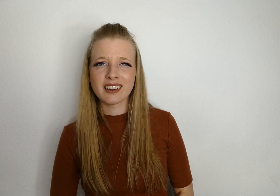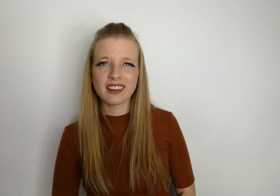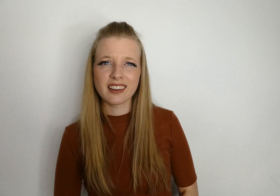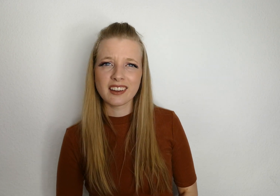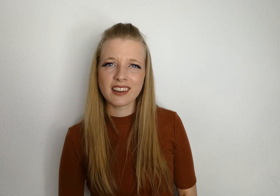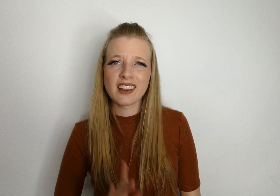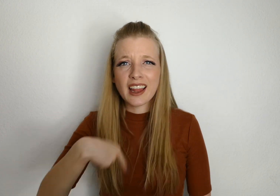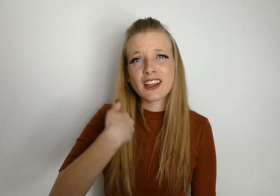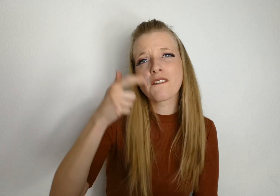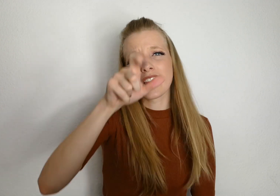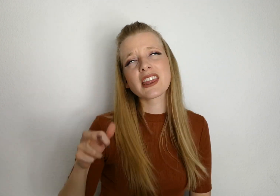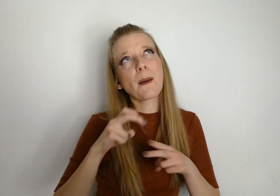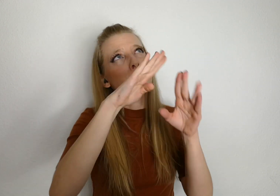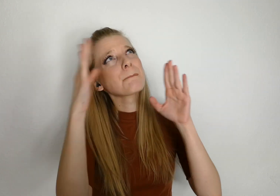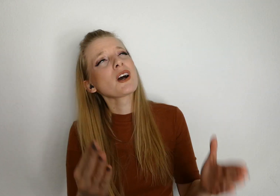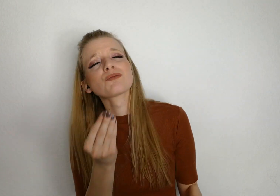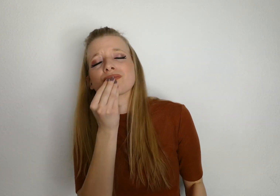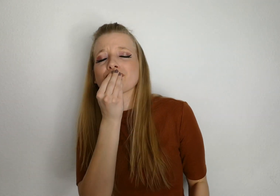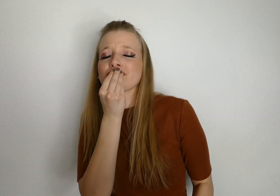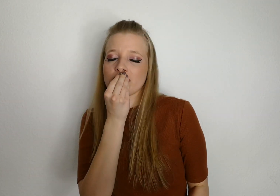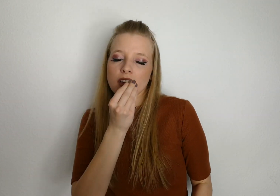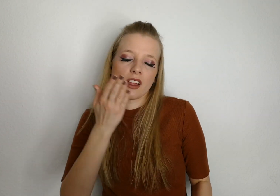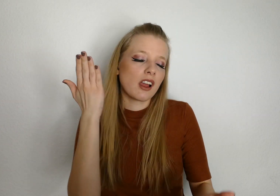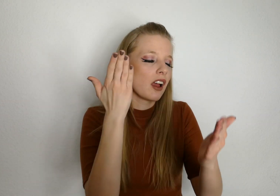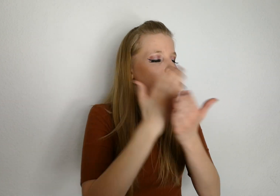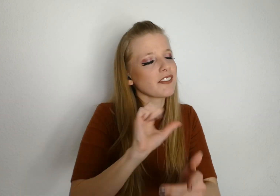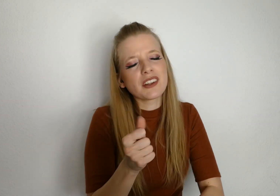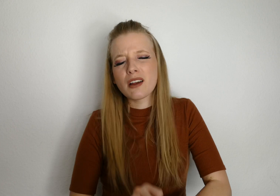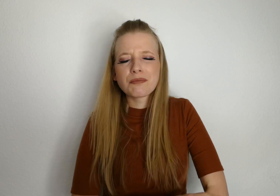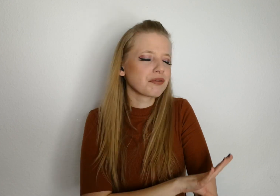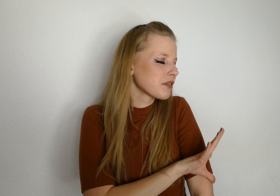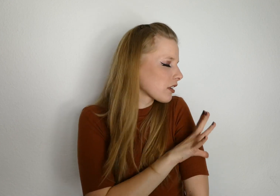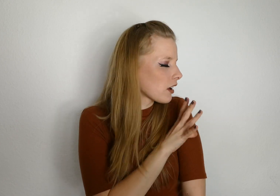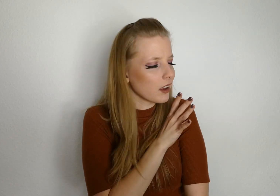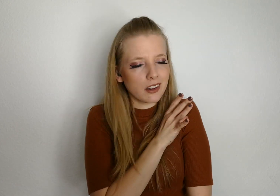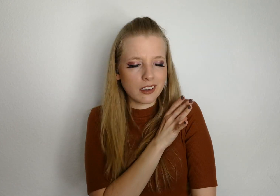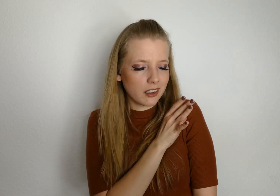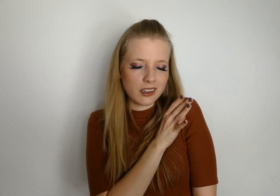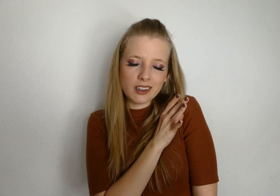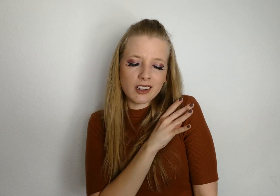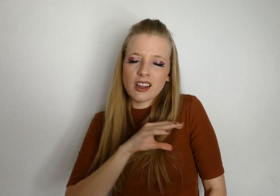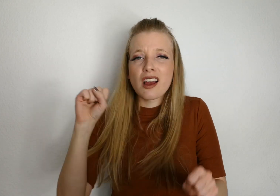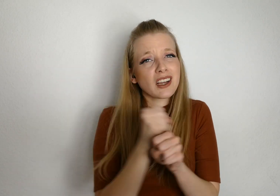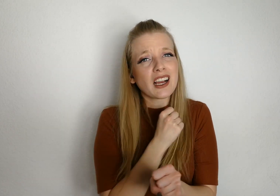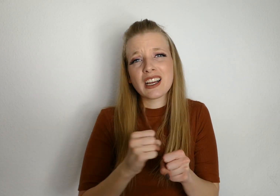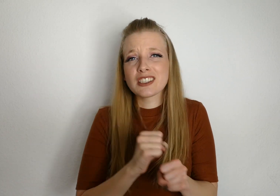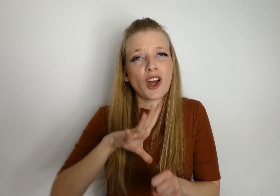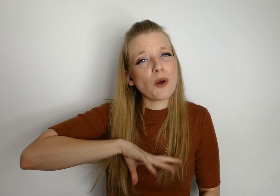Dann kiss ich dich im Treppenhaus Endlich wieder Gänsehaut Ich halt es nicht bis oben